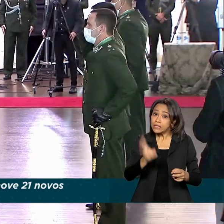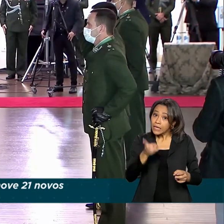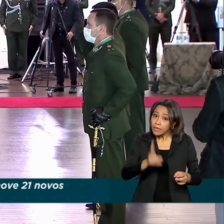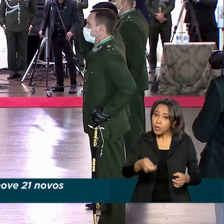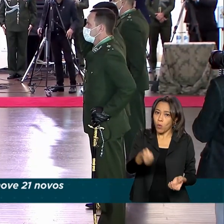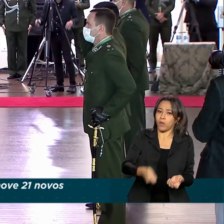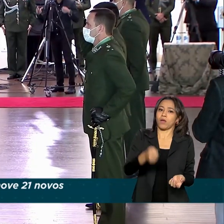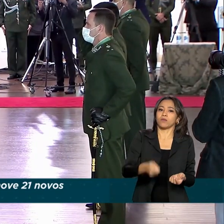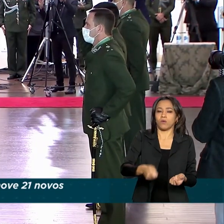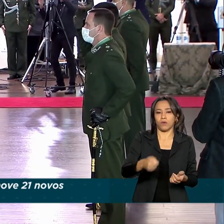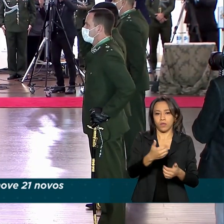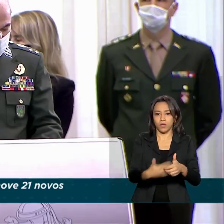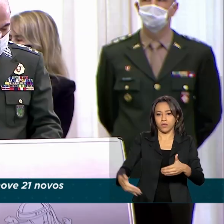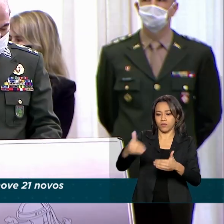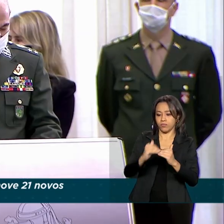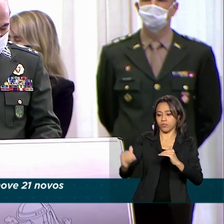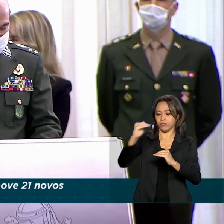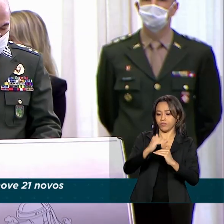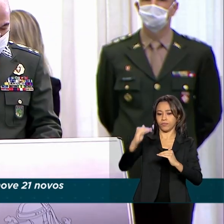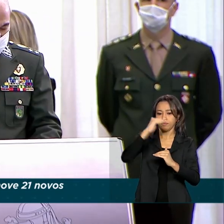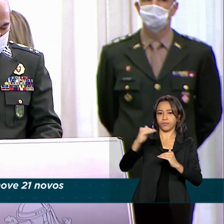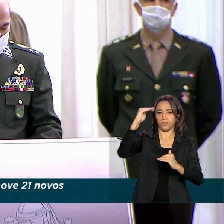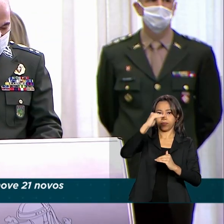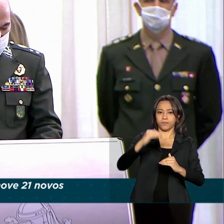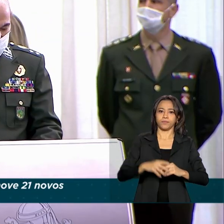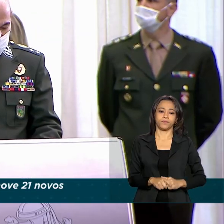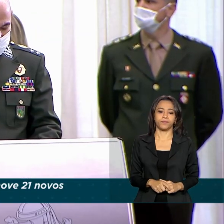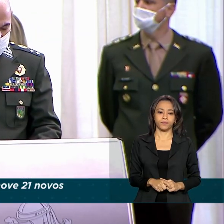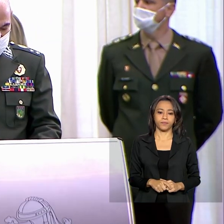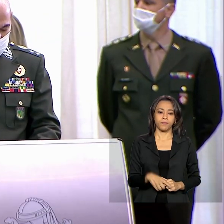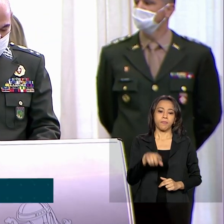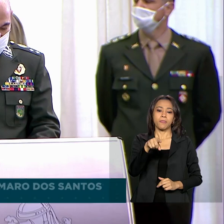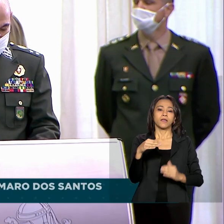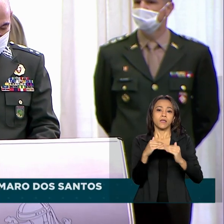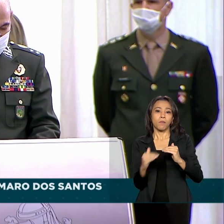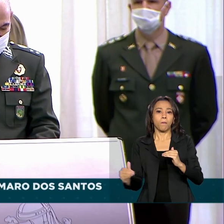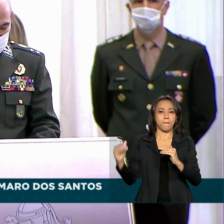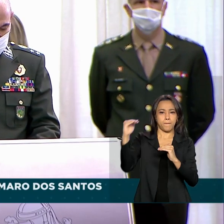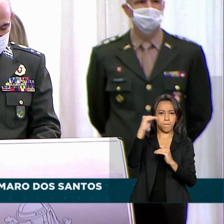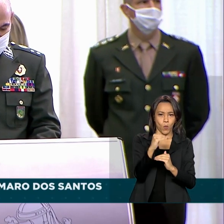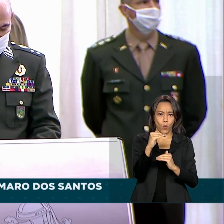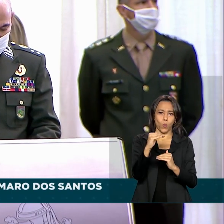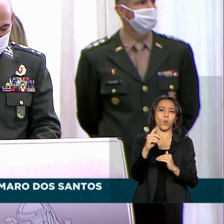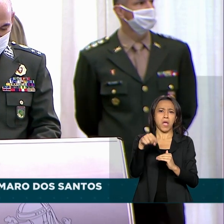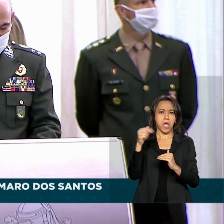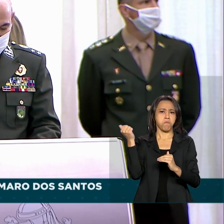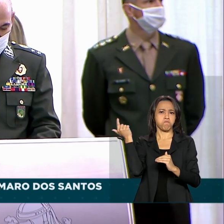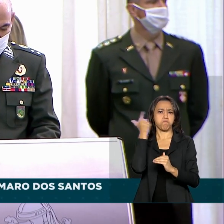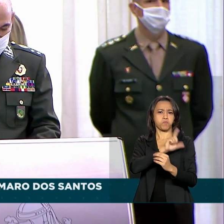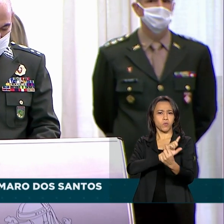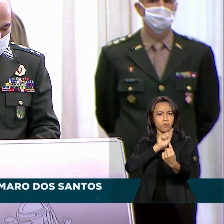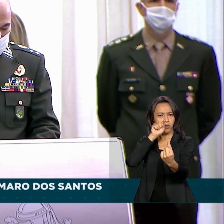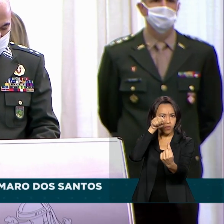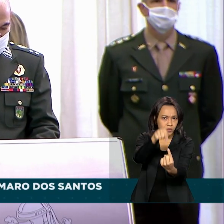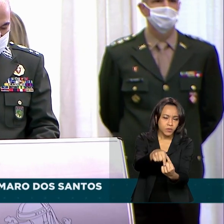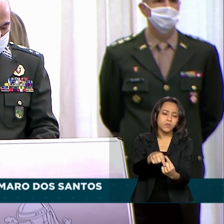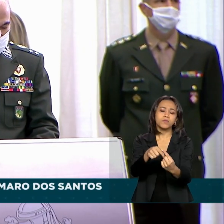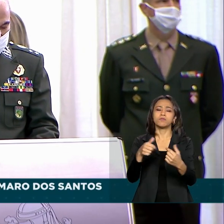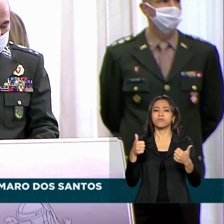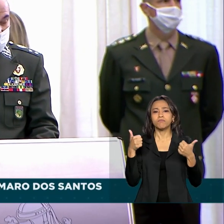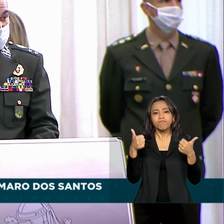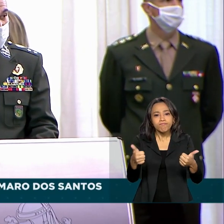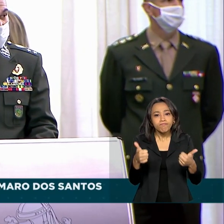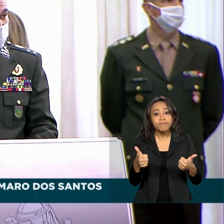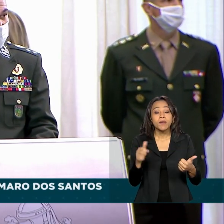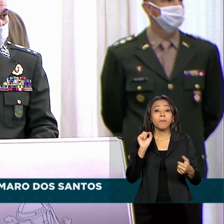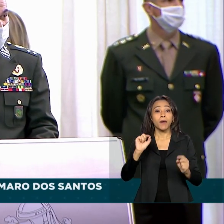quarto dos oficiais generais. A promoção é, ao mesmo tempo, meta alcançada e bloco de partida